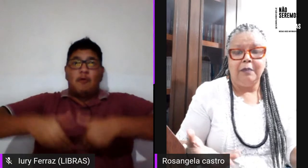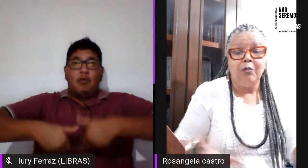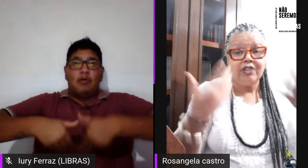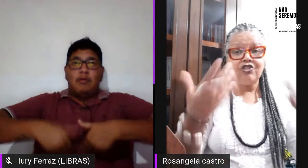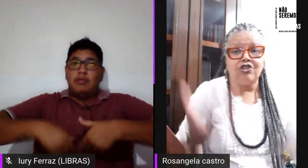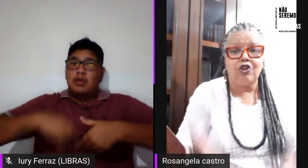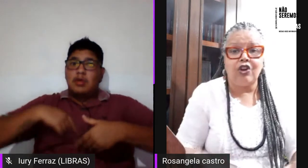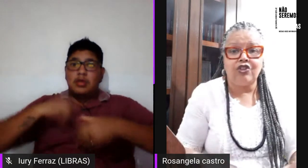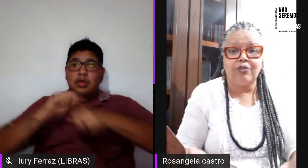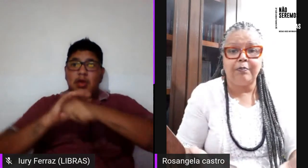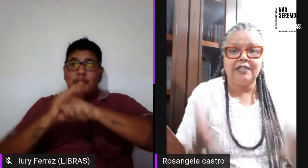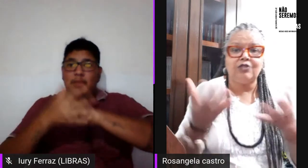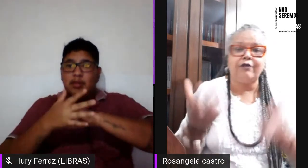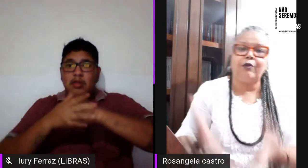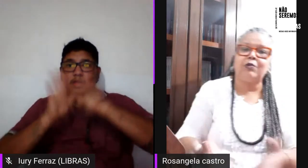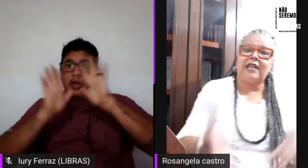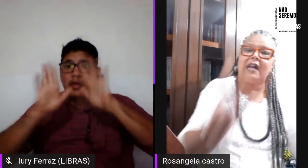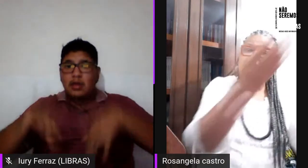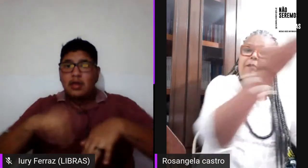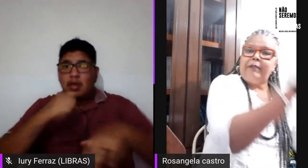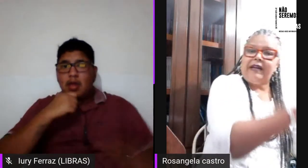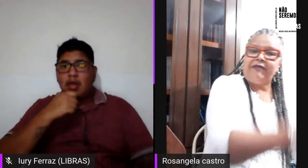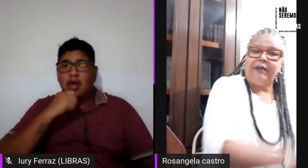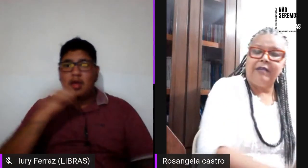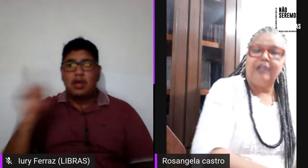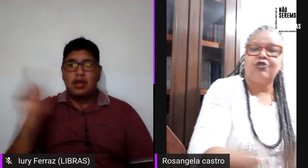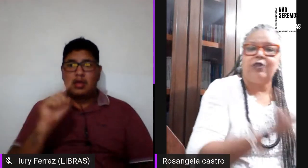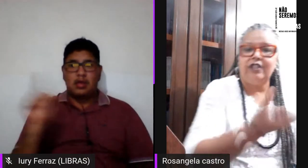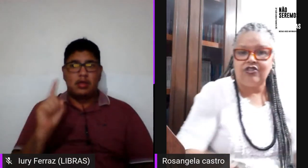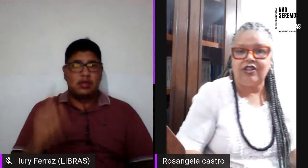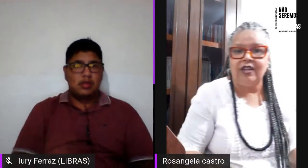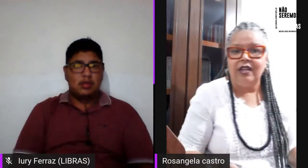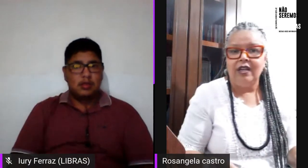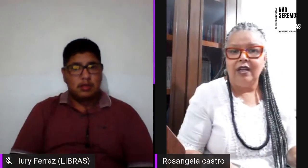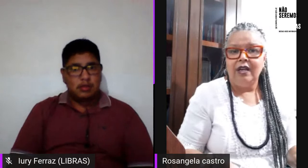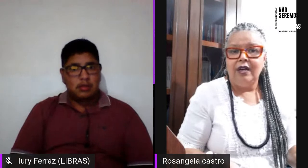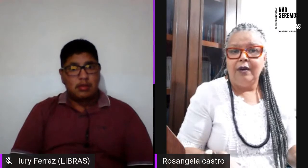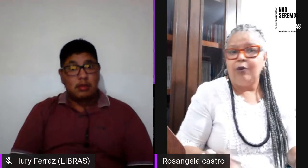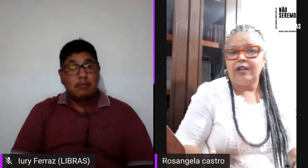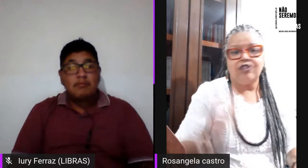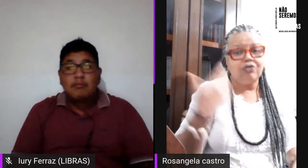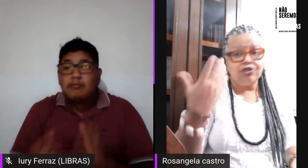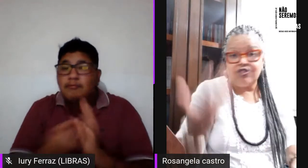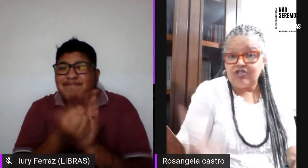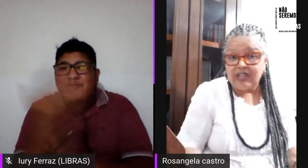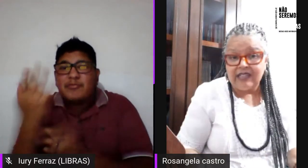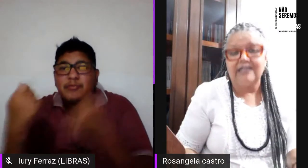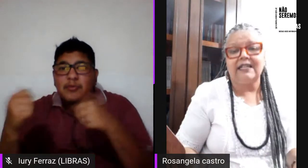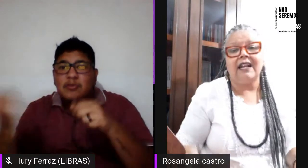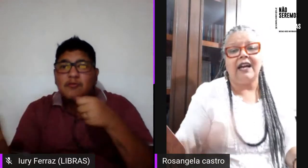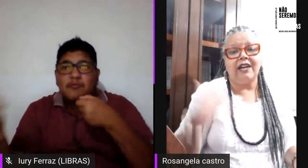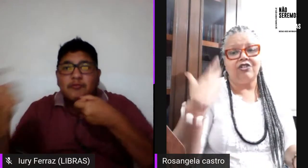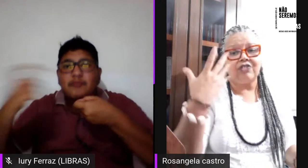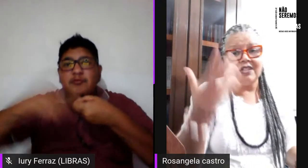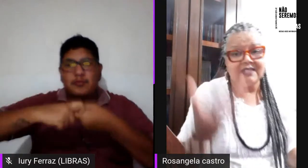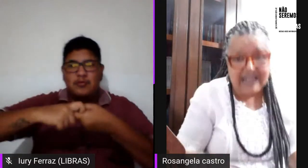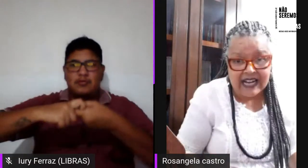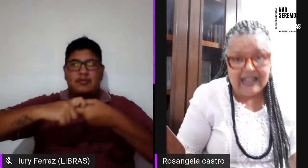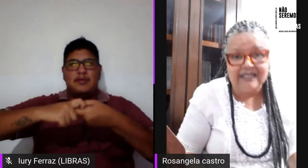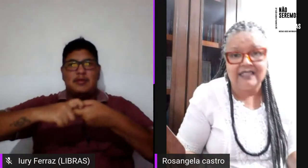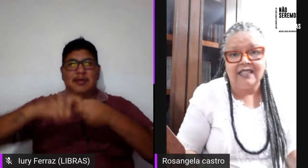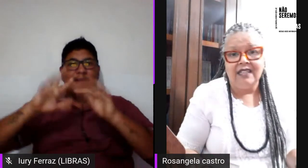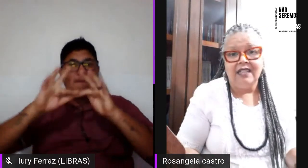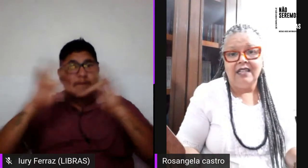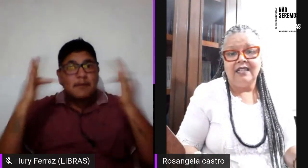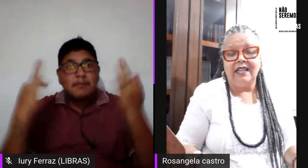muitas de nós precisou voltar para a família de origem por questões de estarem sem salário estarem sem